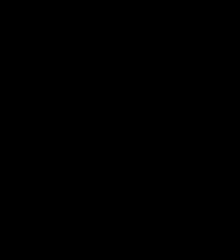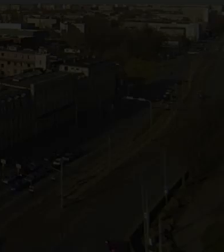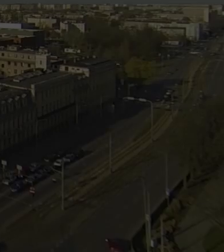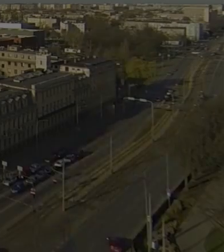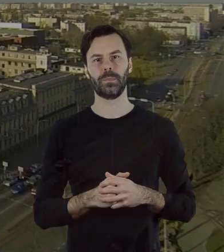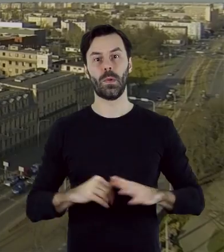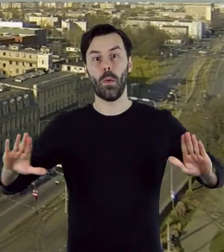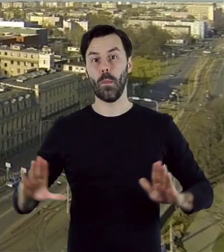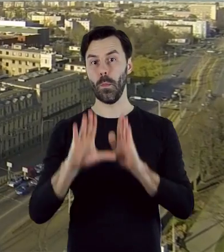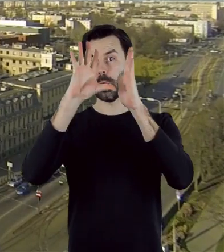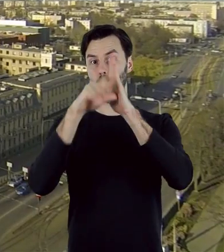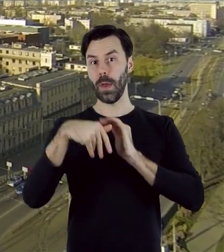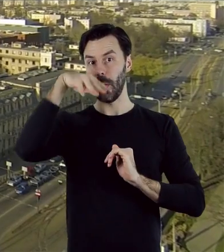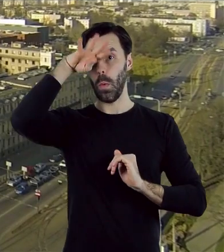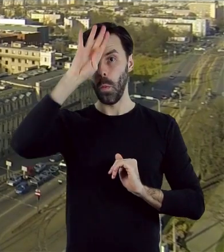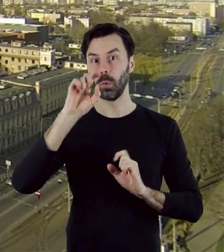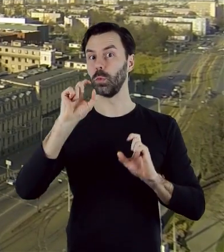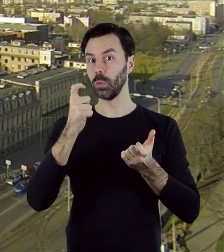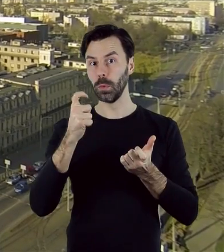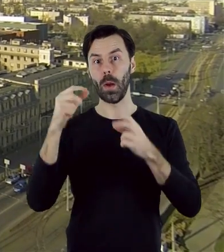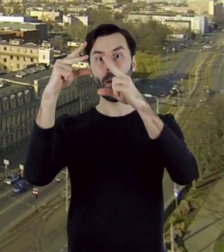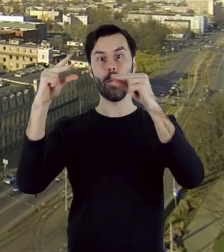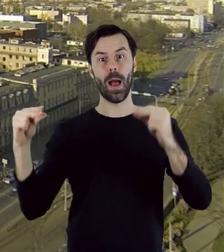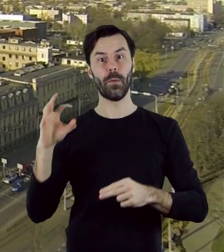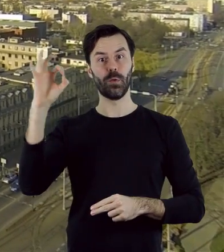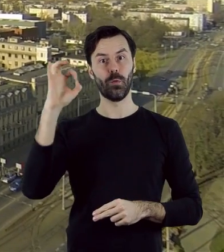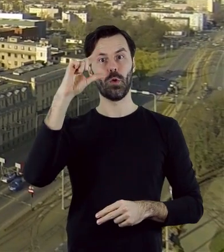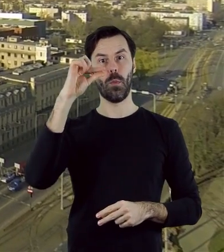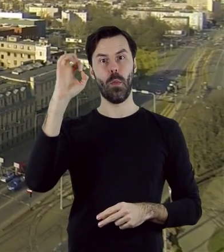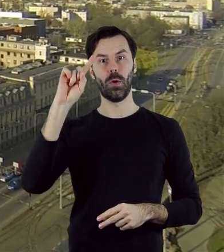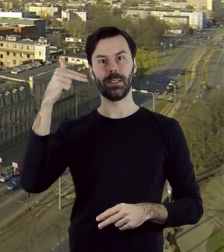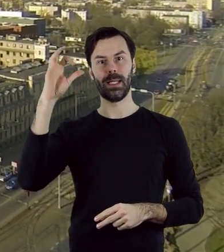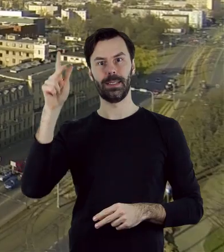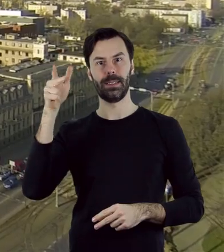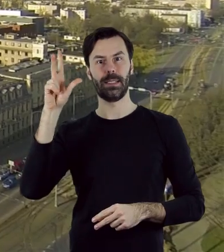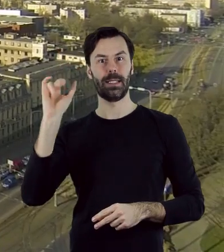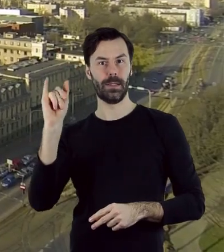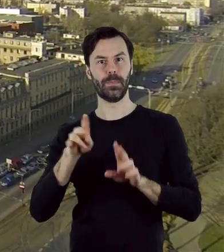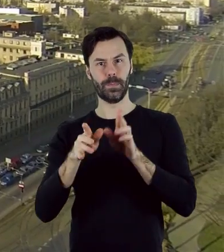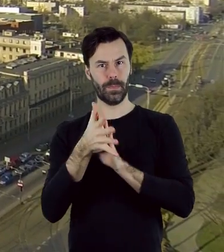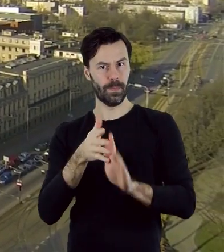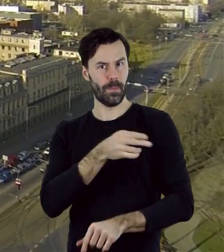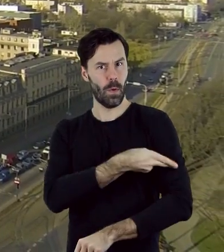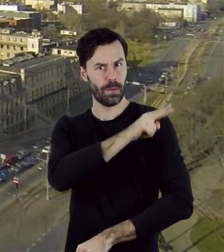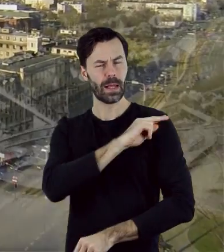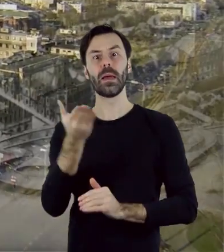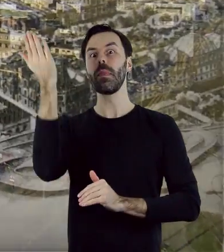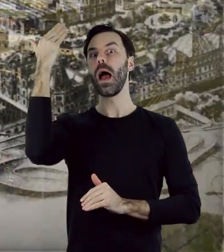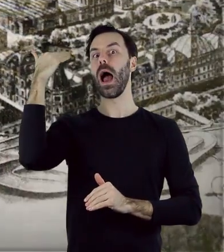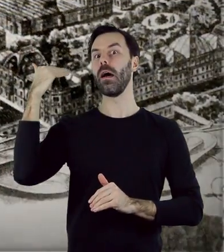Główną siedzibę Muzeum Miasta Łodzi stanowi dawna rezydencja fabrykacka. W przeszłości budynek należał do przedsiębiorstwa